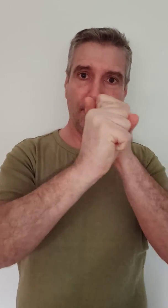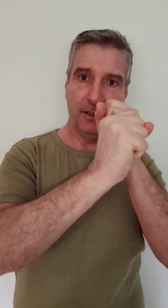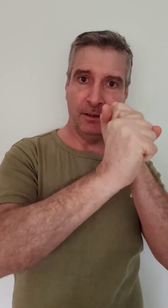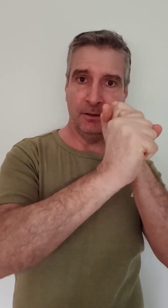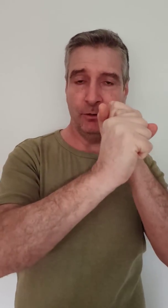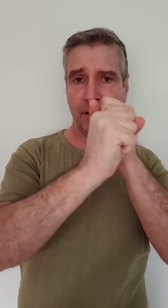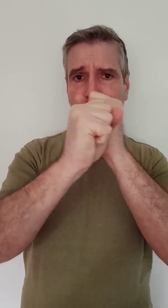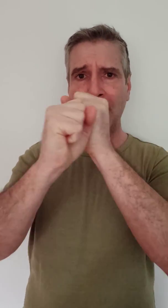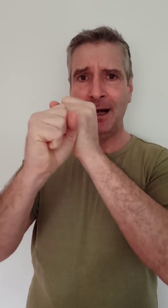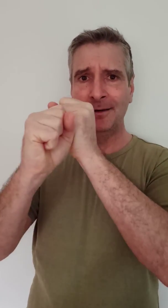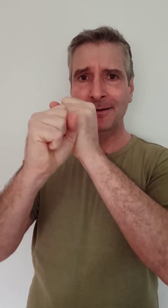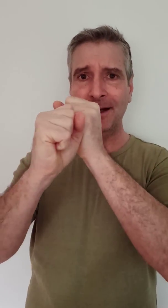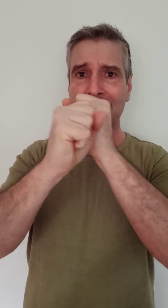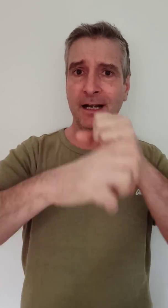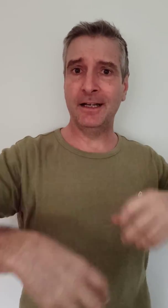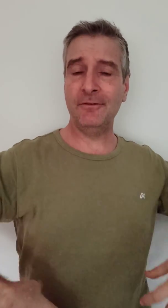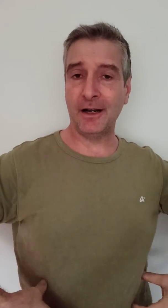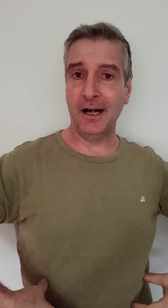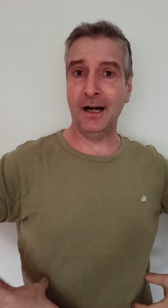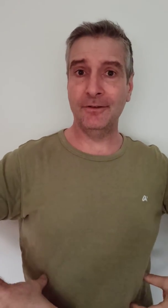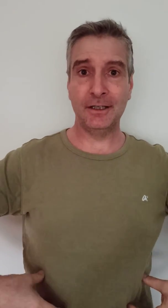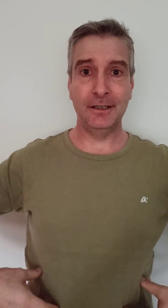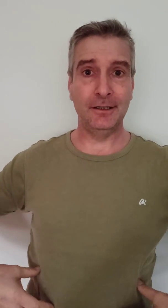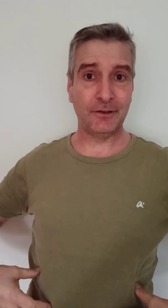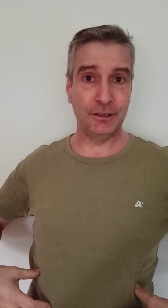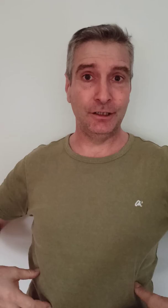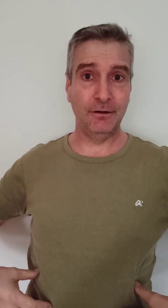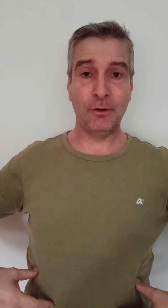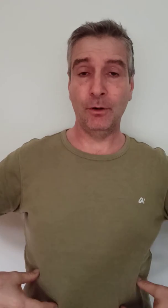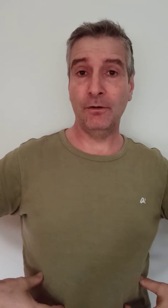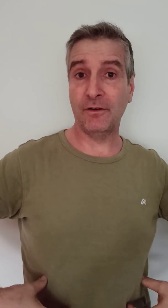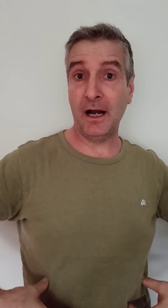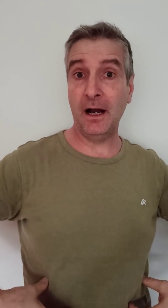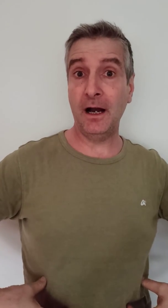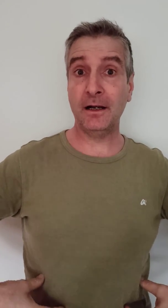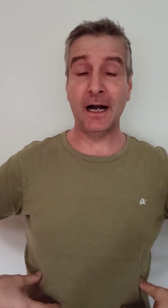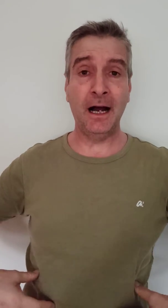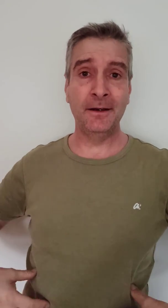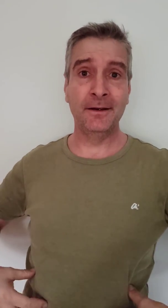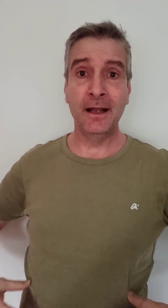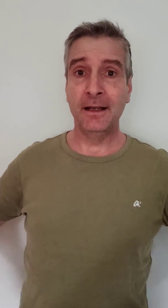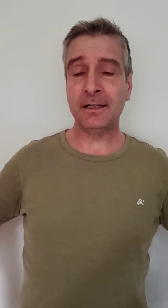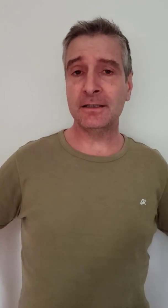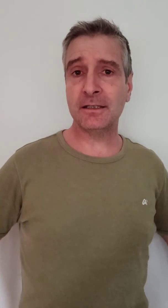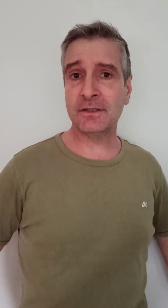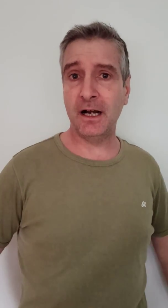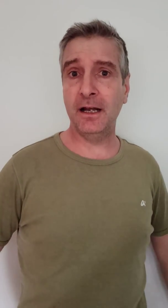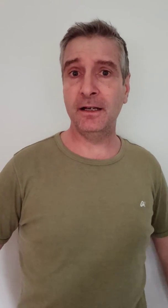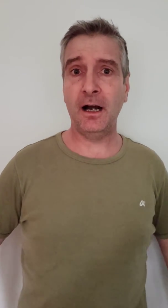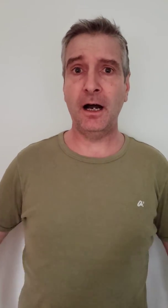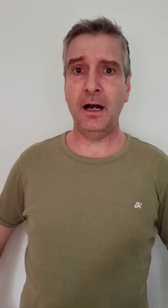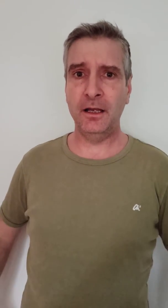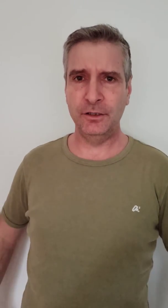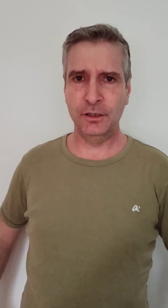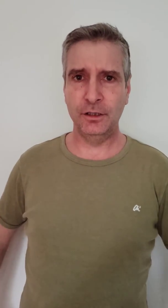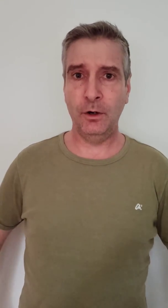-Pinguinmann hat seinen Fra-Fri-Fri-Fo-Frag an. Er tanzt auf seiner HIO